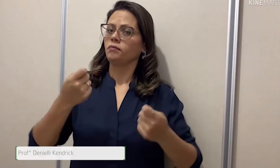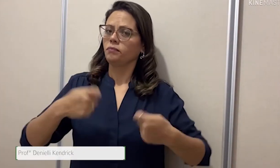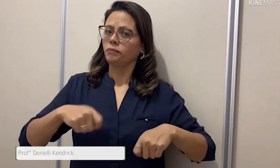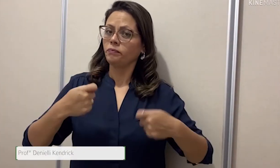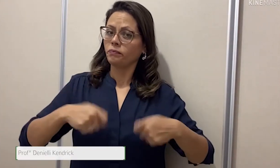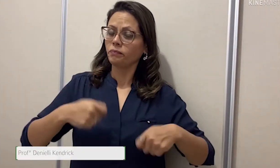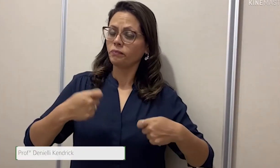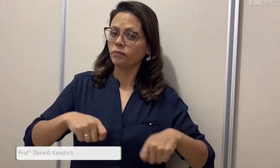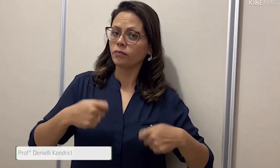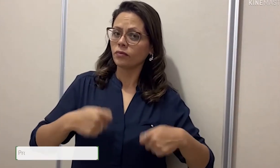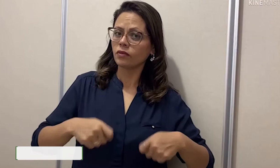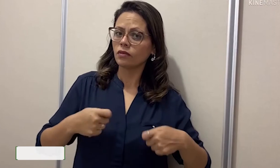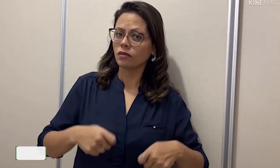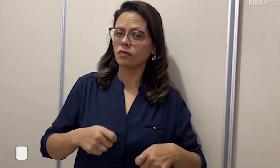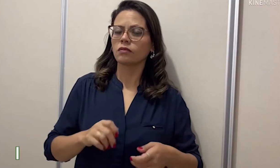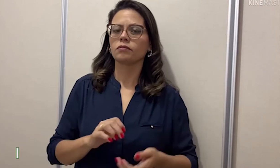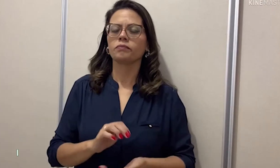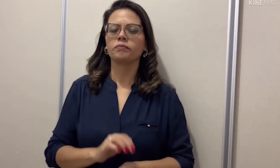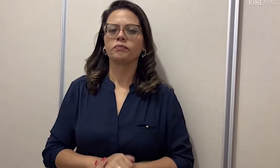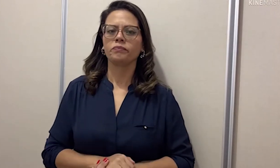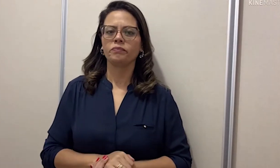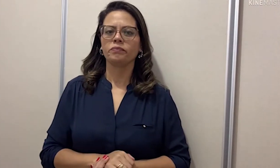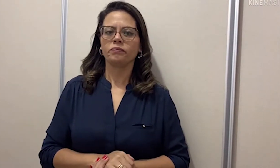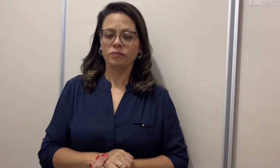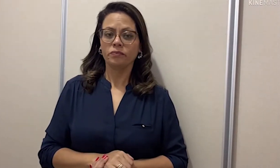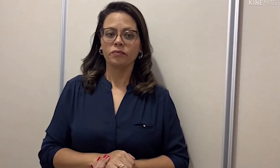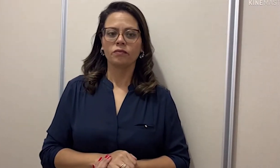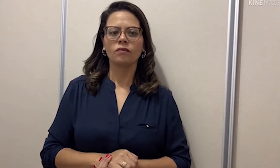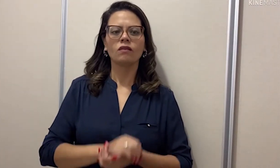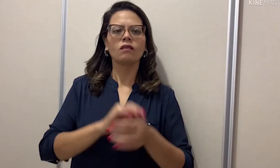você poder praticar. Isso é necessário.